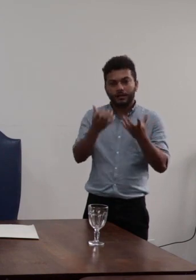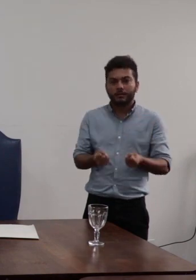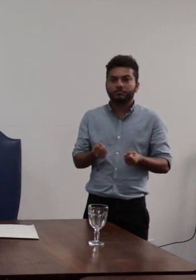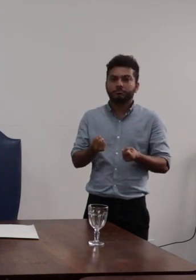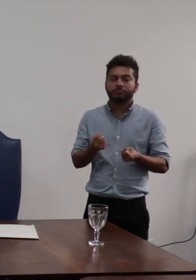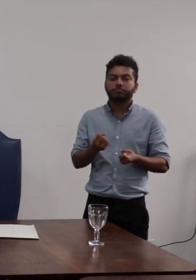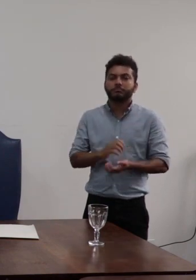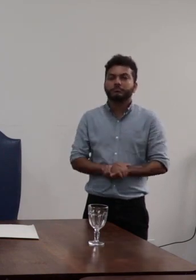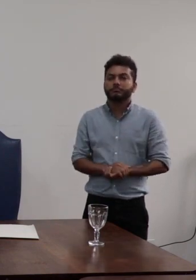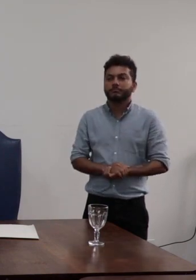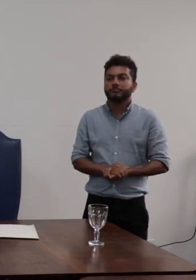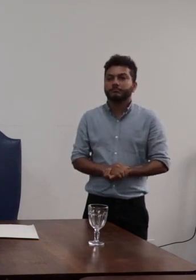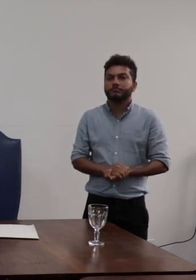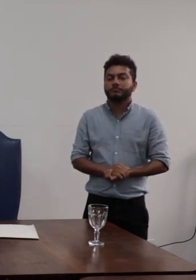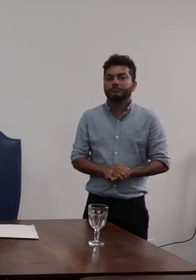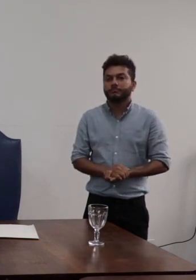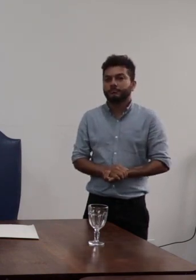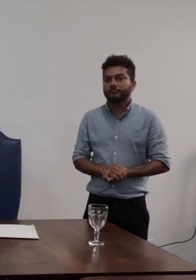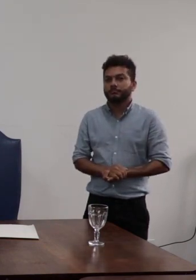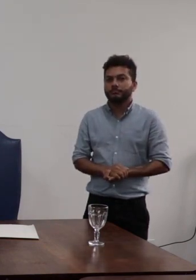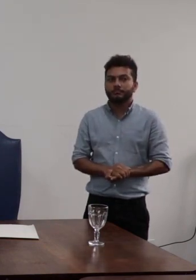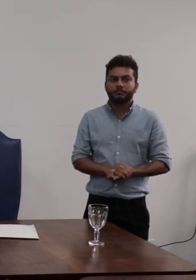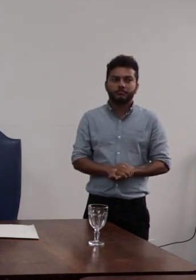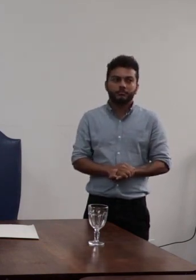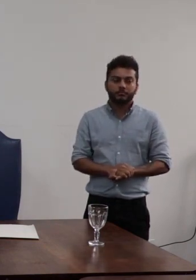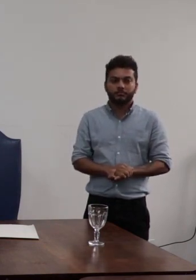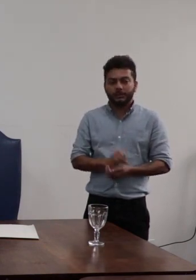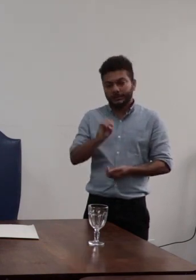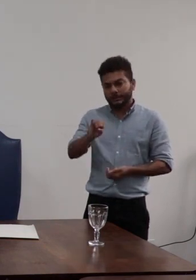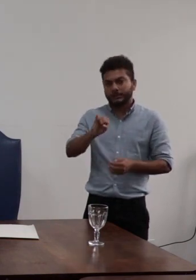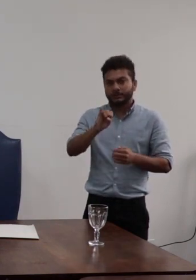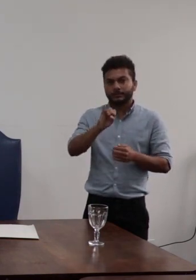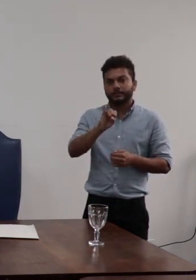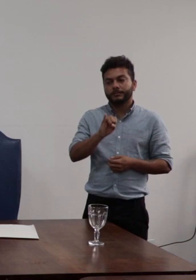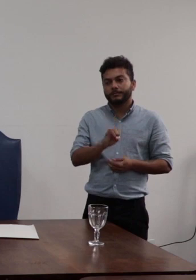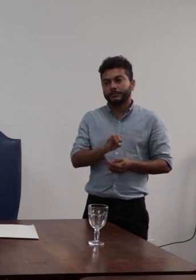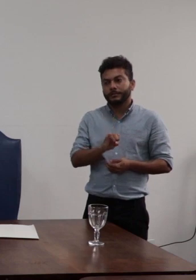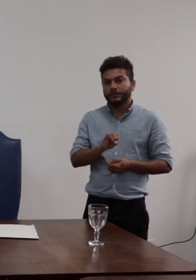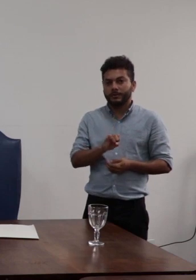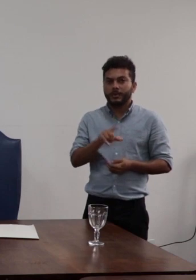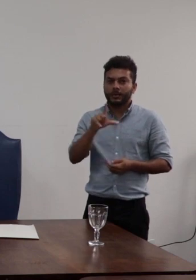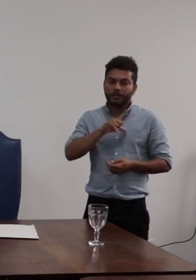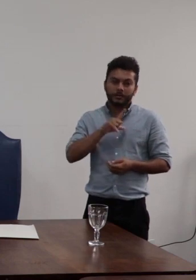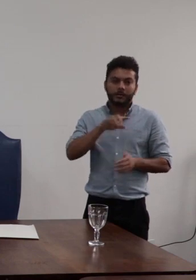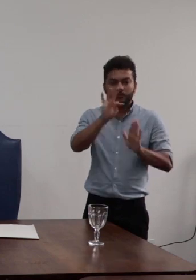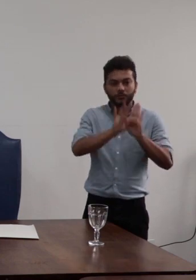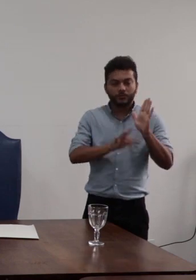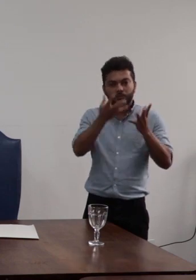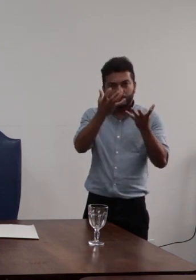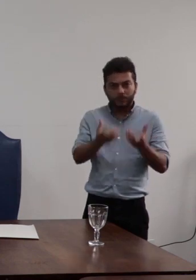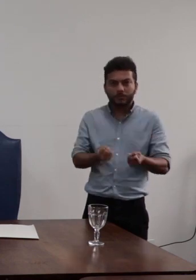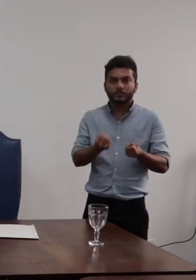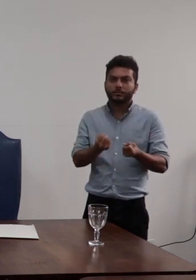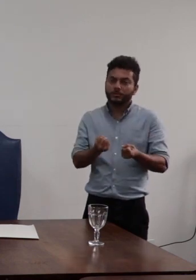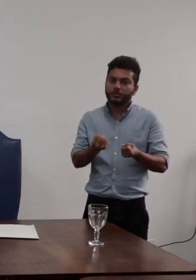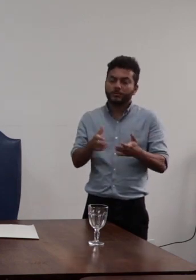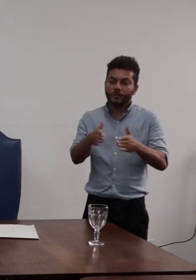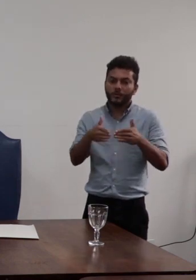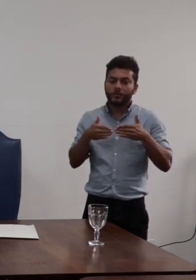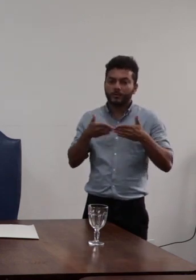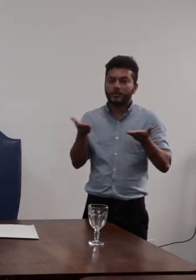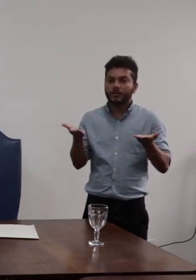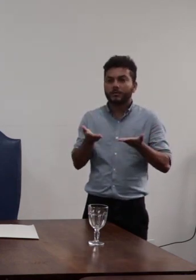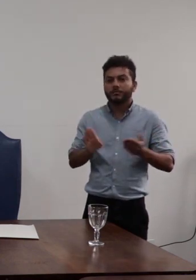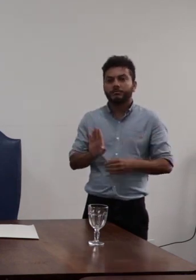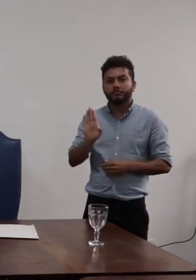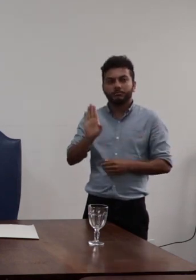a aprovação dessa matéria que com gentileza se manifesta